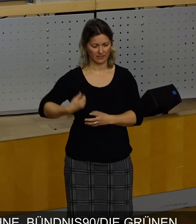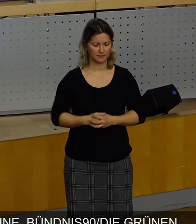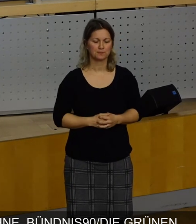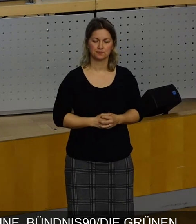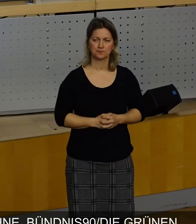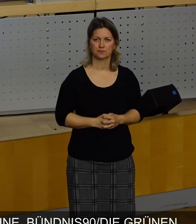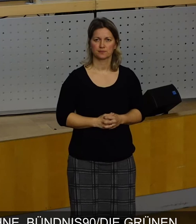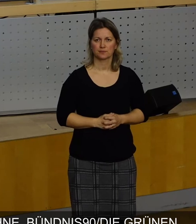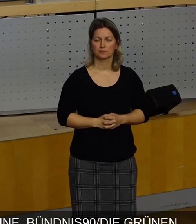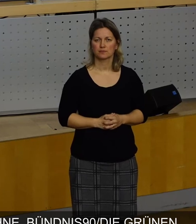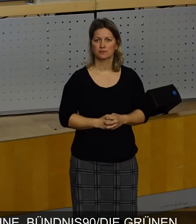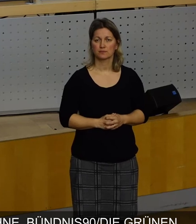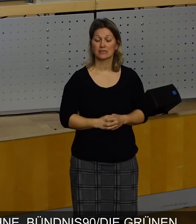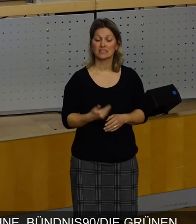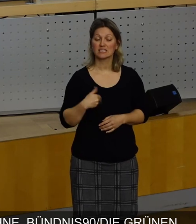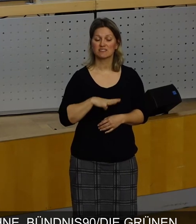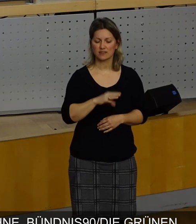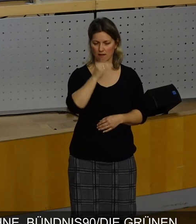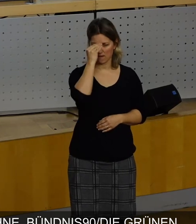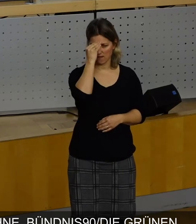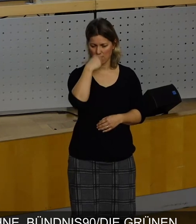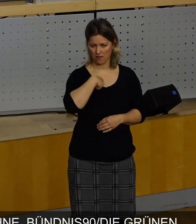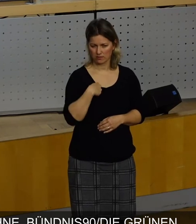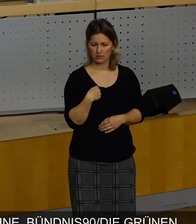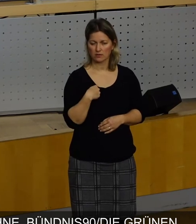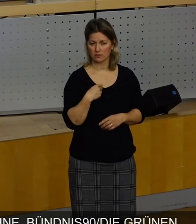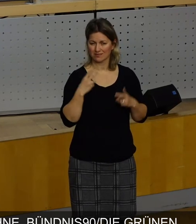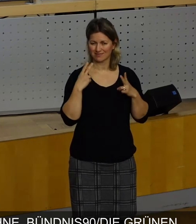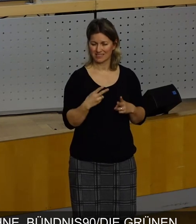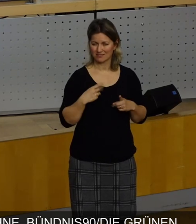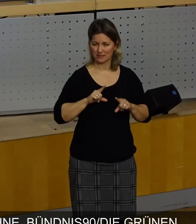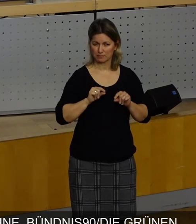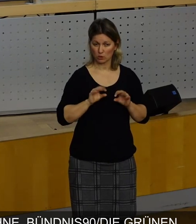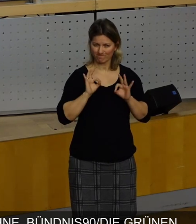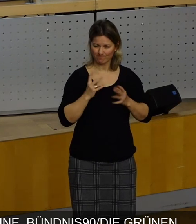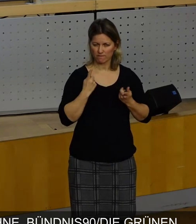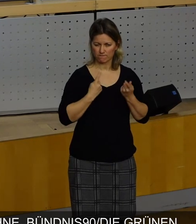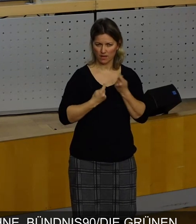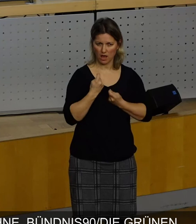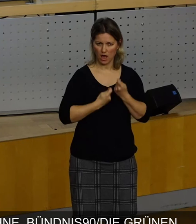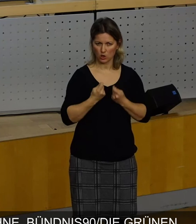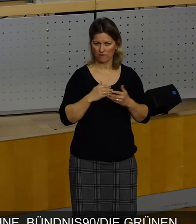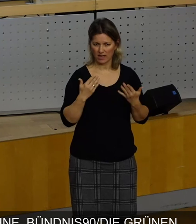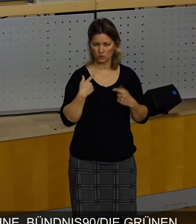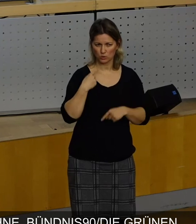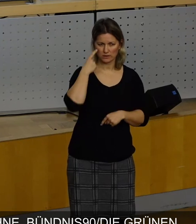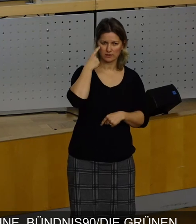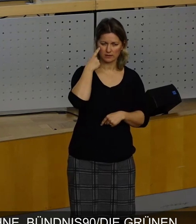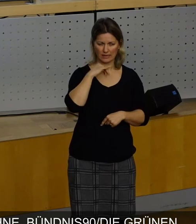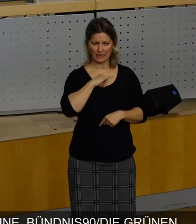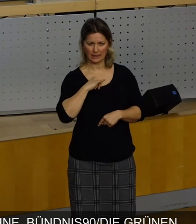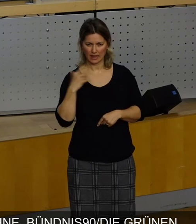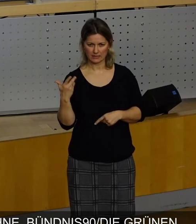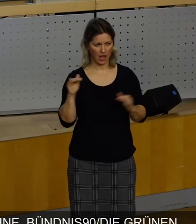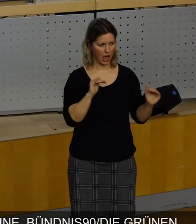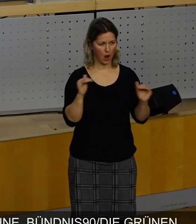So, ich habe gelernt, was es eigentlich heißt, zu verhandeln und Interessen auszugleichen. Das